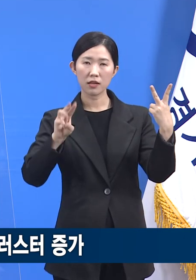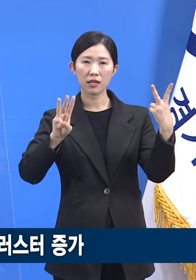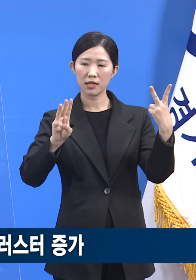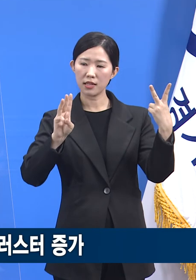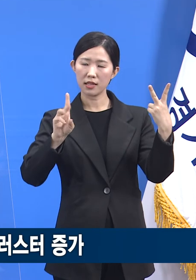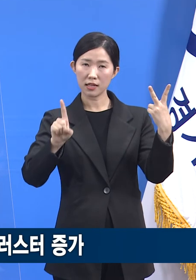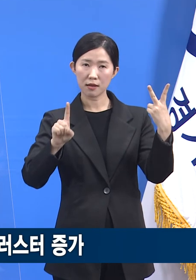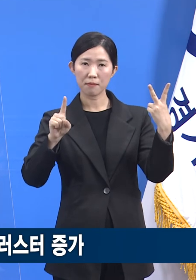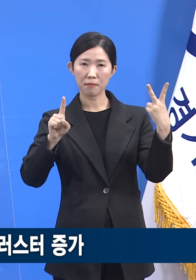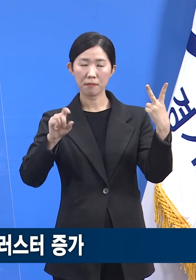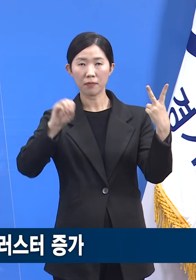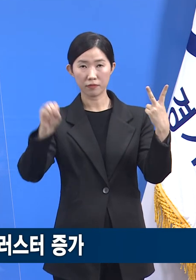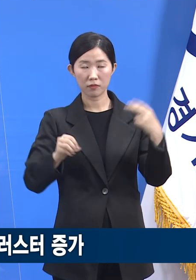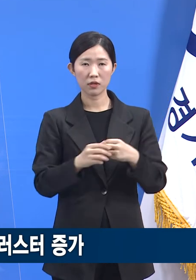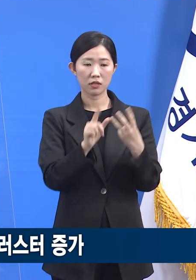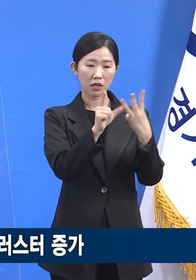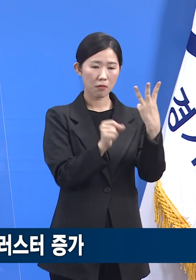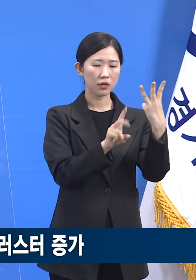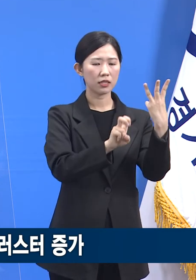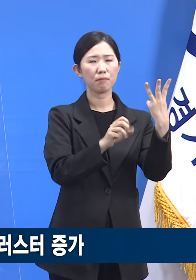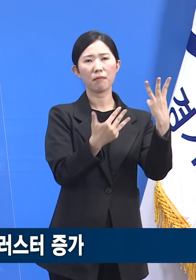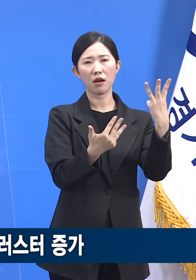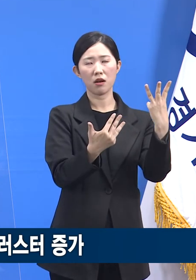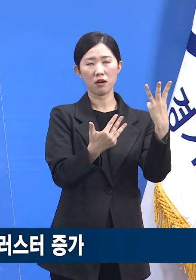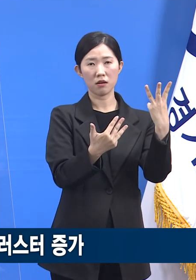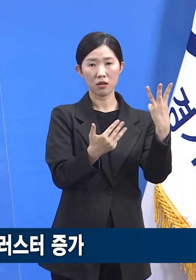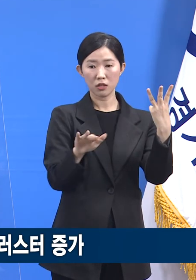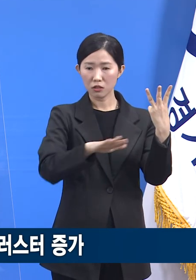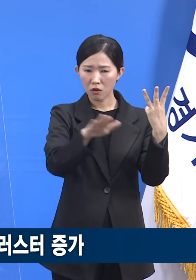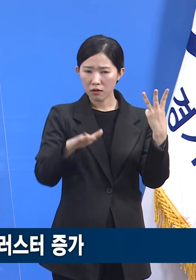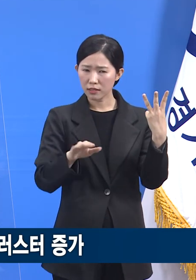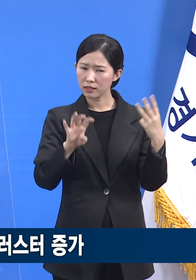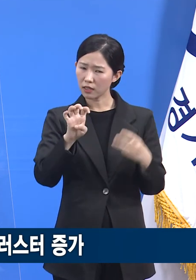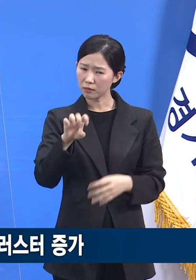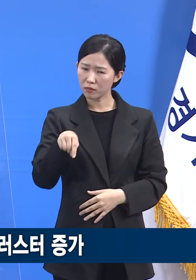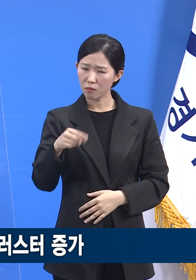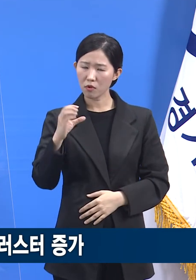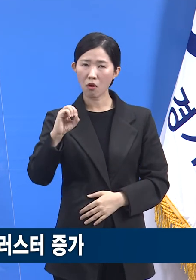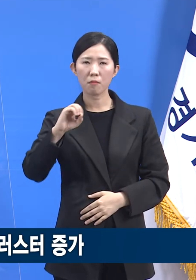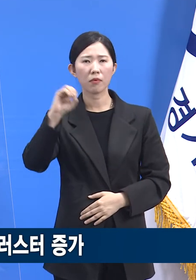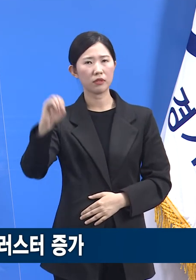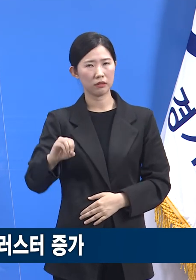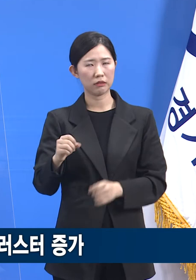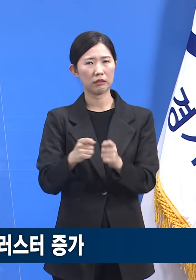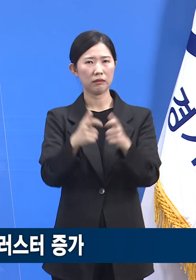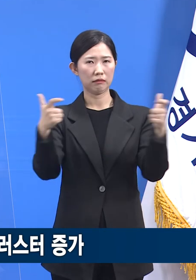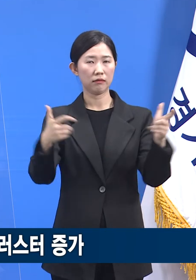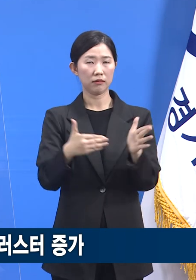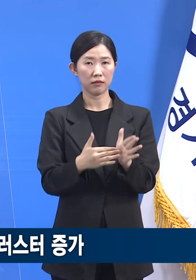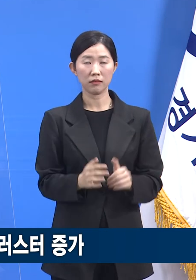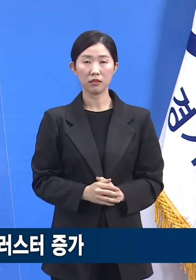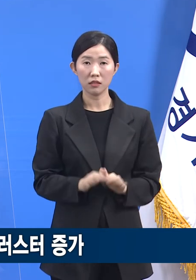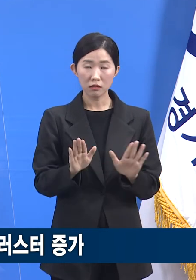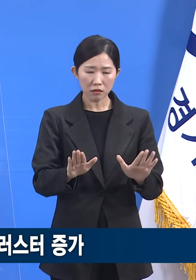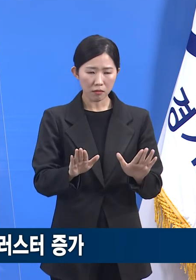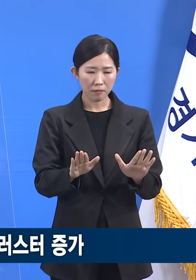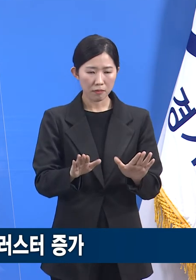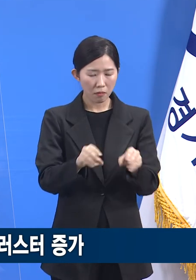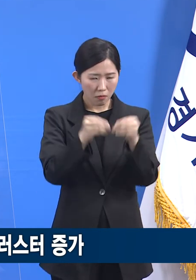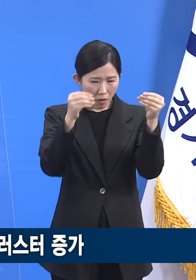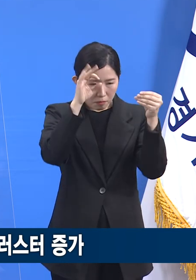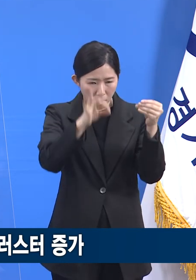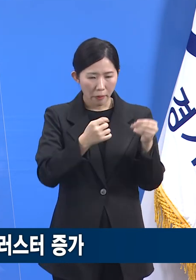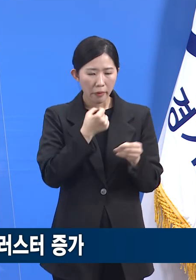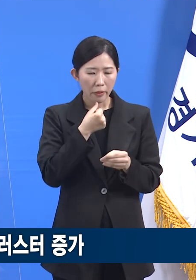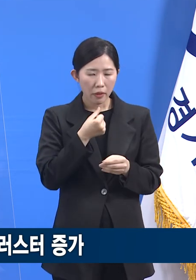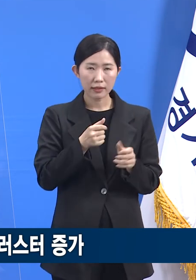그리고 3월은 28건으로 전체의 40.0%까지 증가했습니다. 이중에는 소규모 사업장,